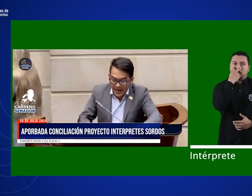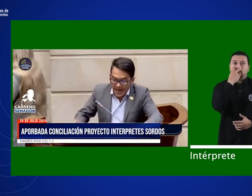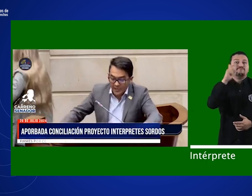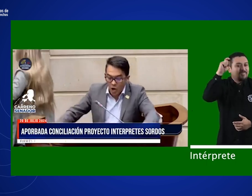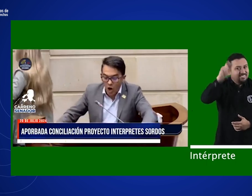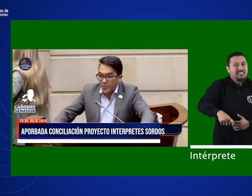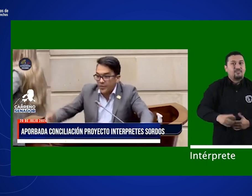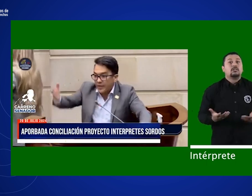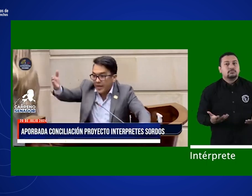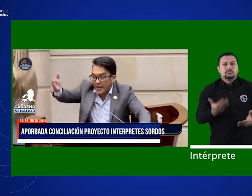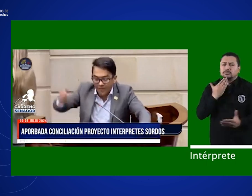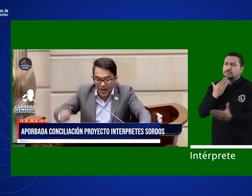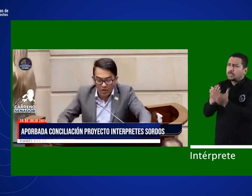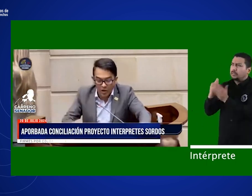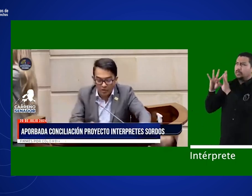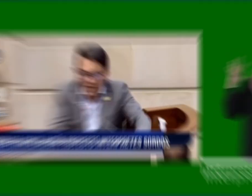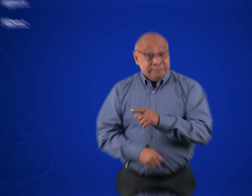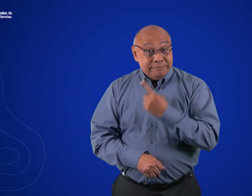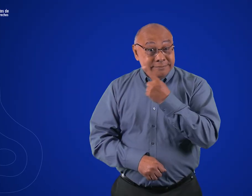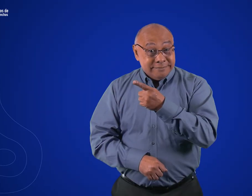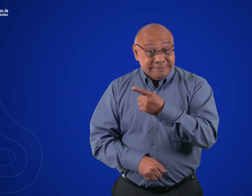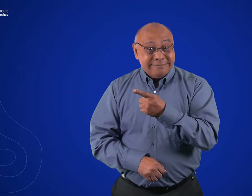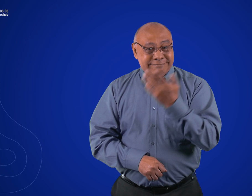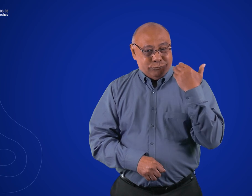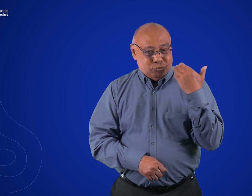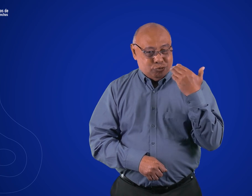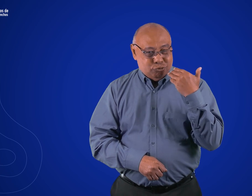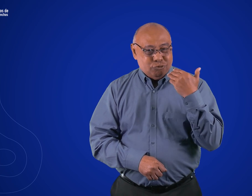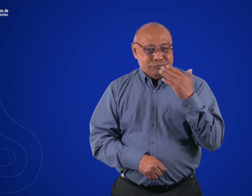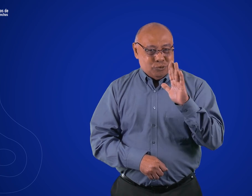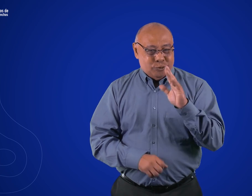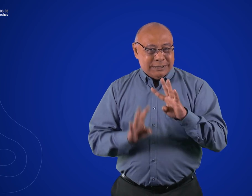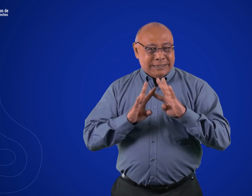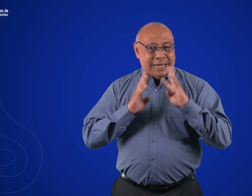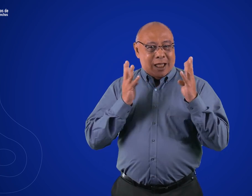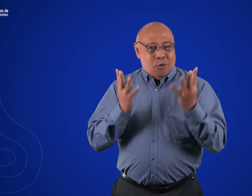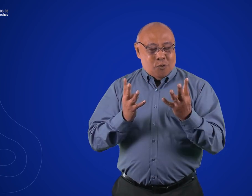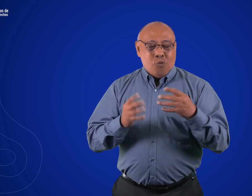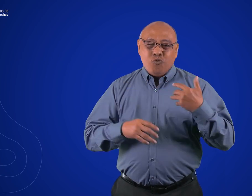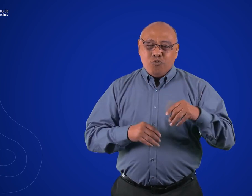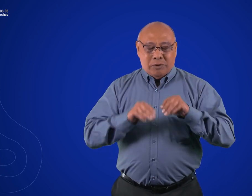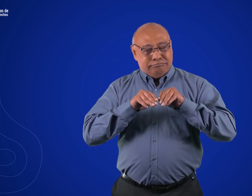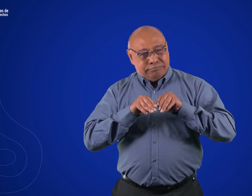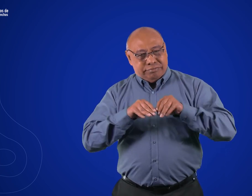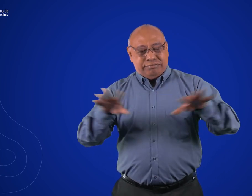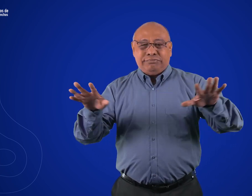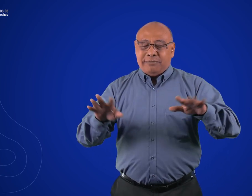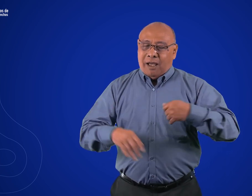Agradezco el respaldo y a ustedes. ¿Vieron? Recientemente fue publicado desde el Senado de la